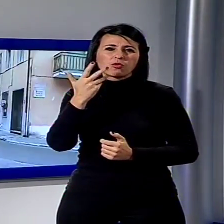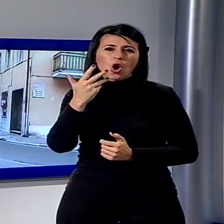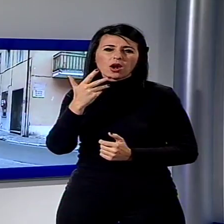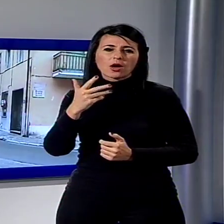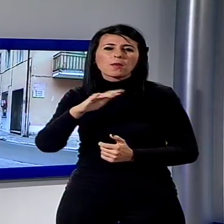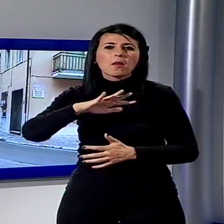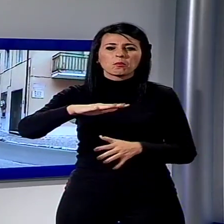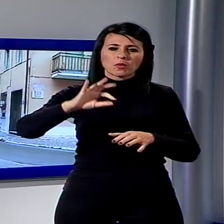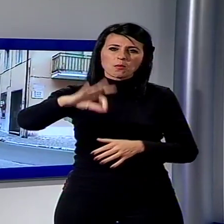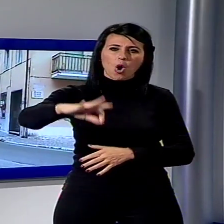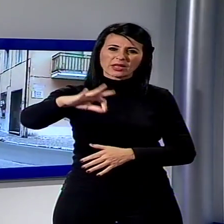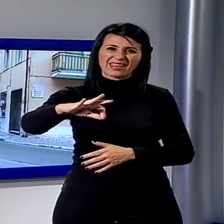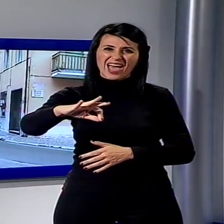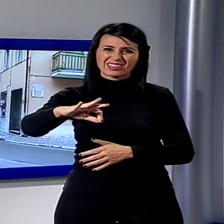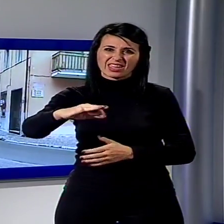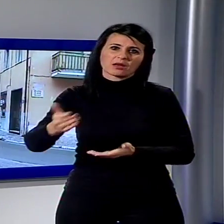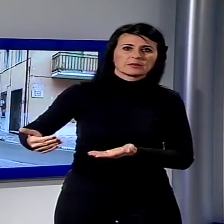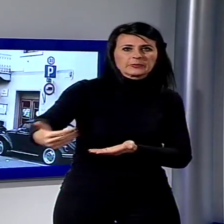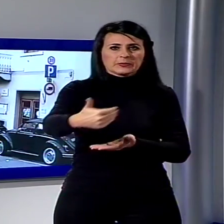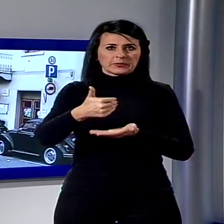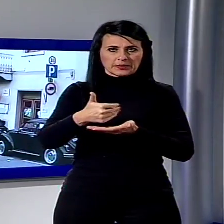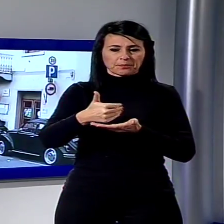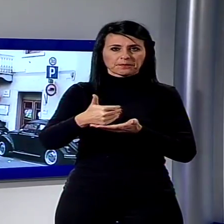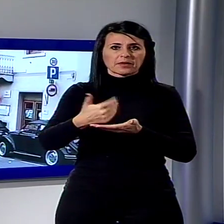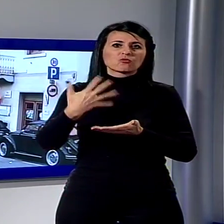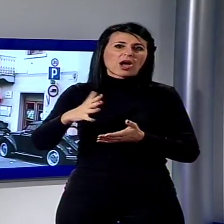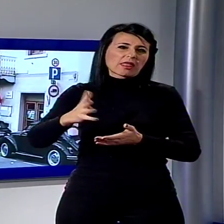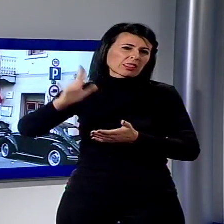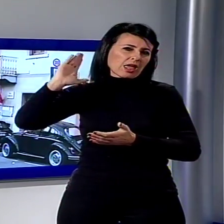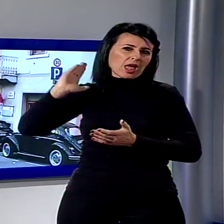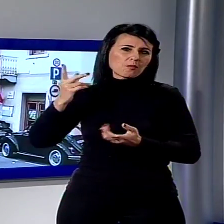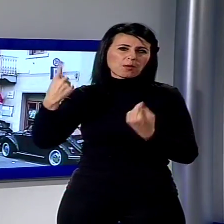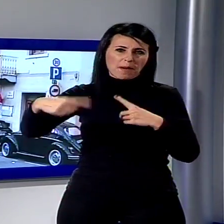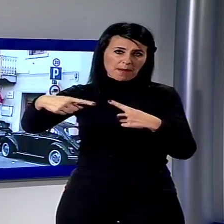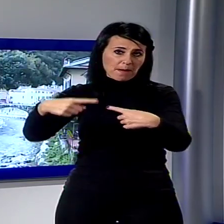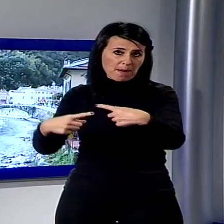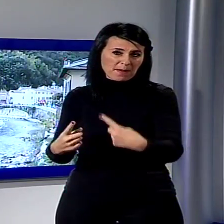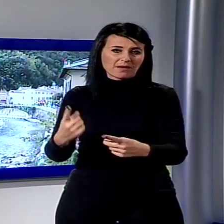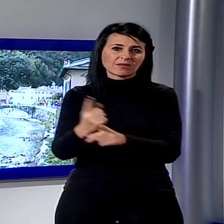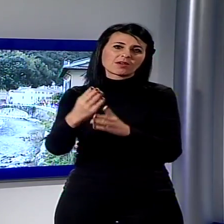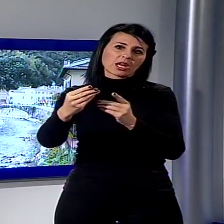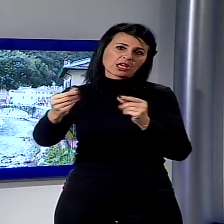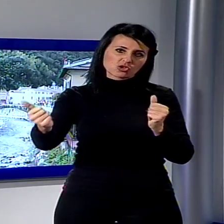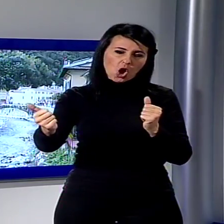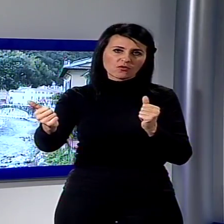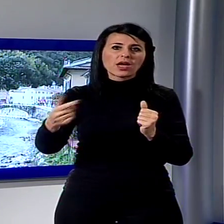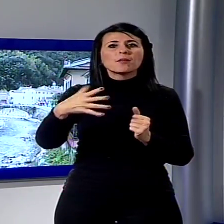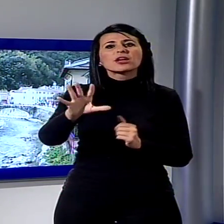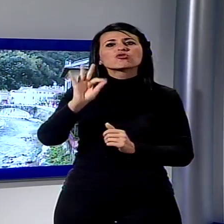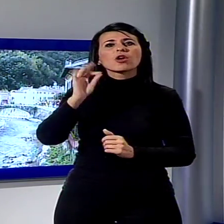moderati, superando le divisioni del passato e condividendo un percorso che porta in tempi brevi ad un candidato da contrapporre a